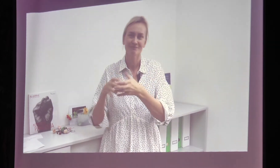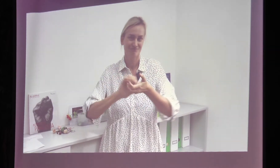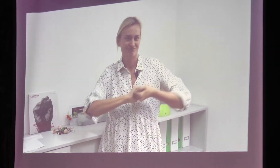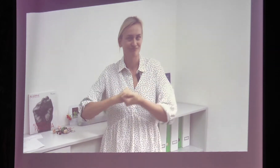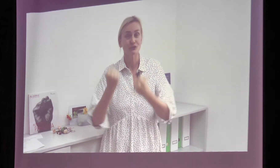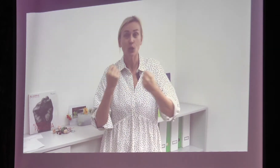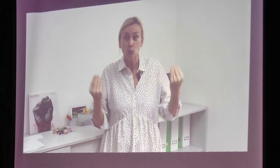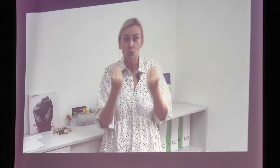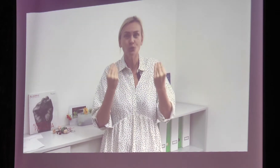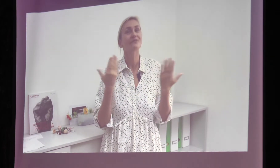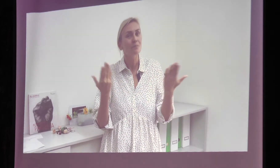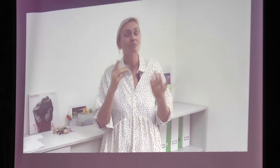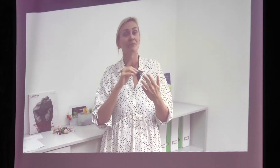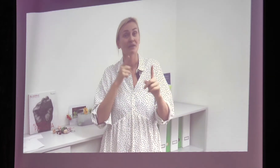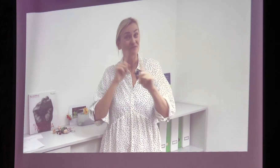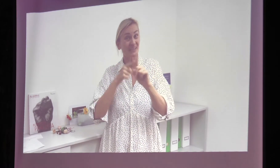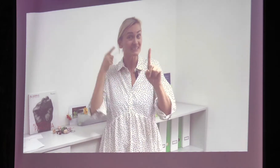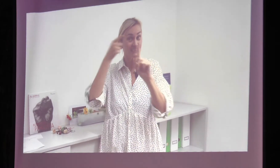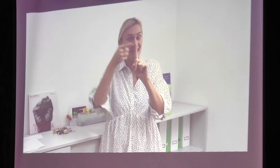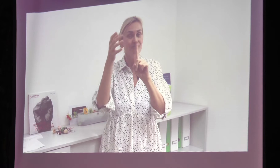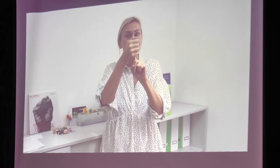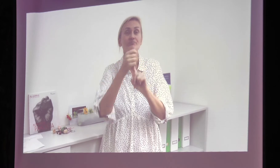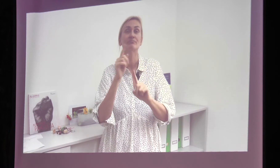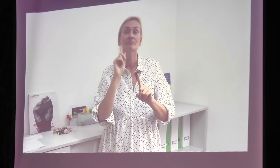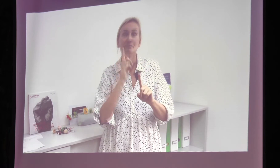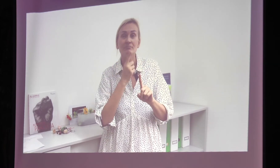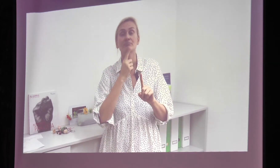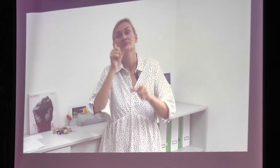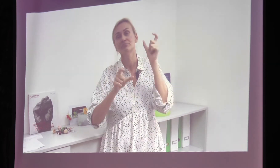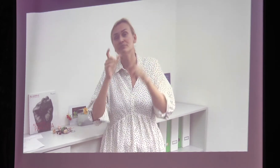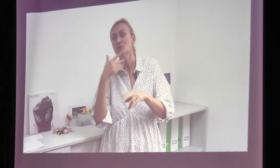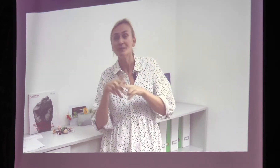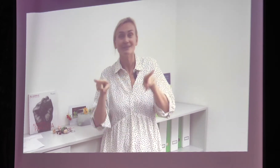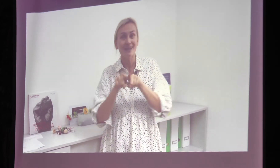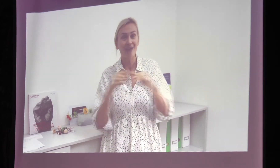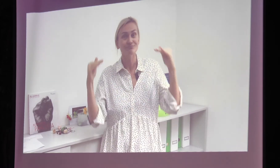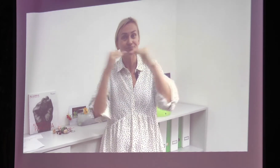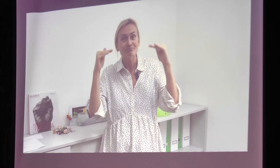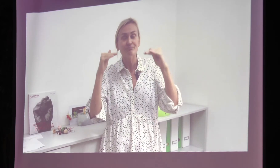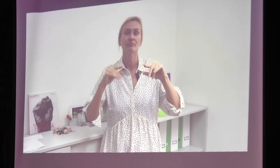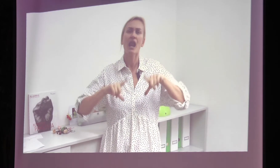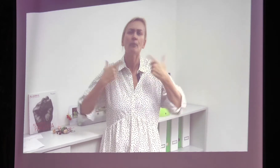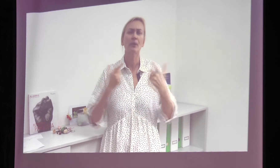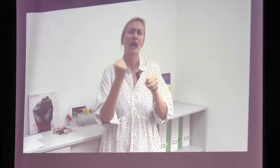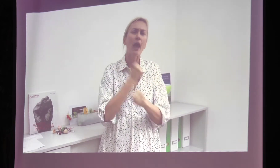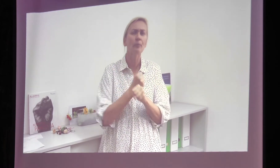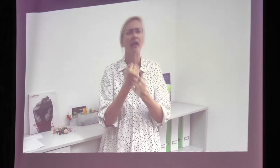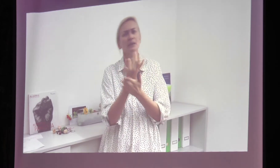wir in den letzten Jahren hatten und auch weiter haben. Und das Ziel ist weiter, dass wir für eine Gleichberechtigung